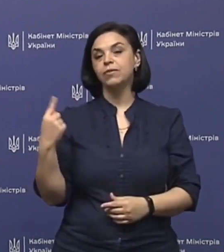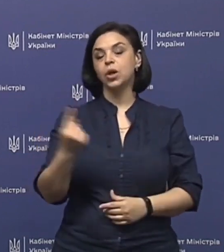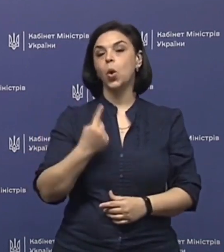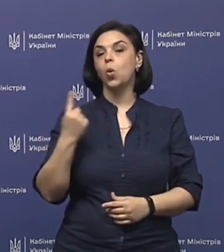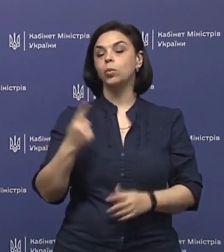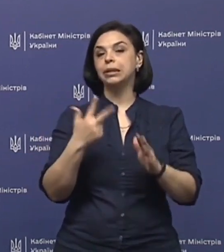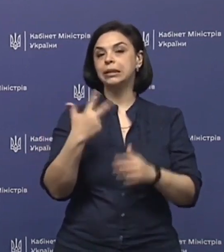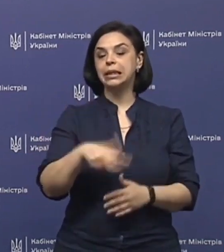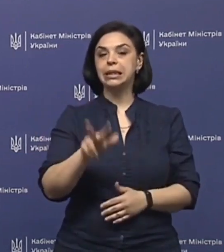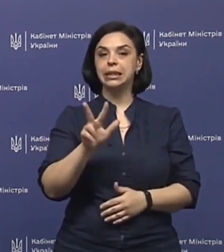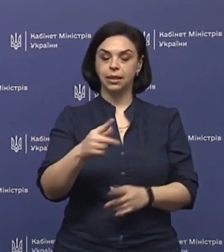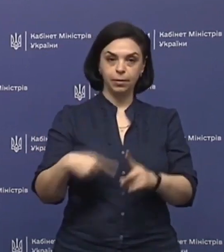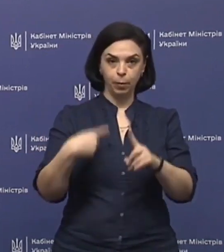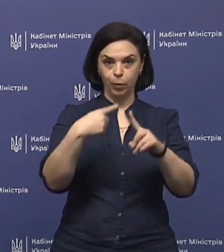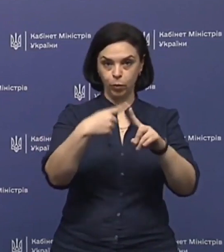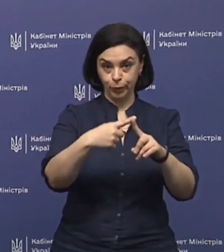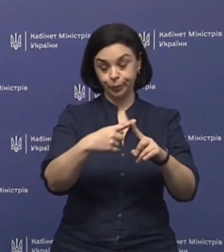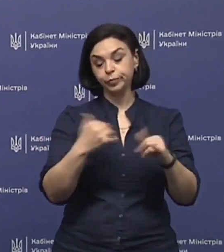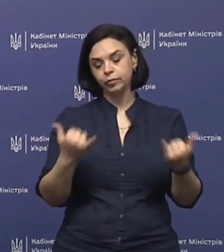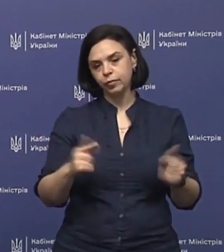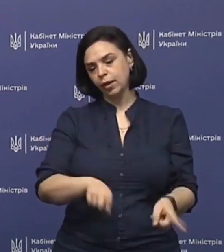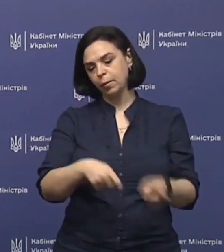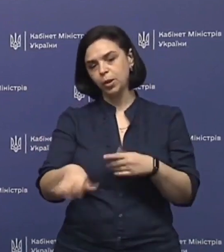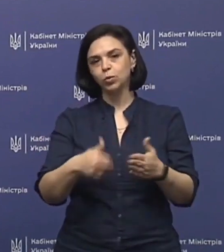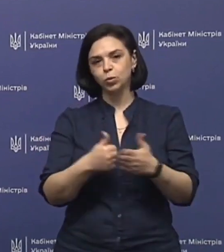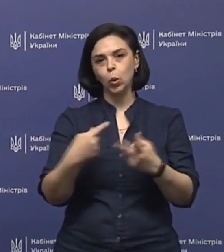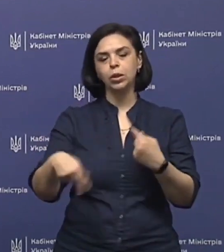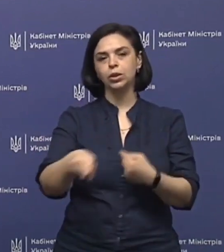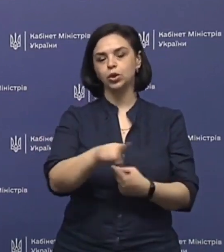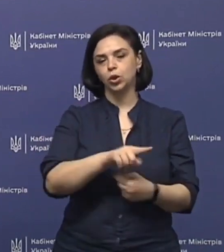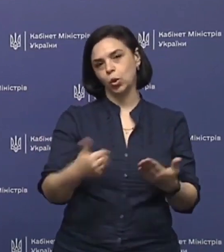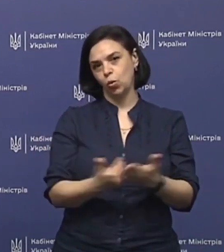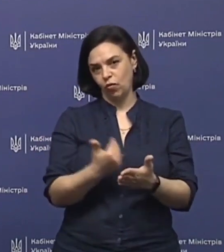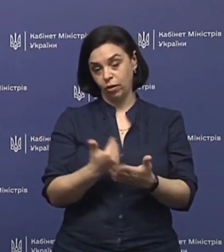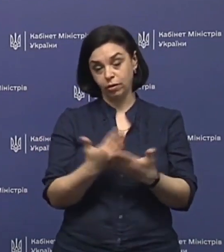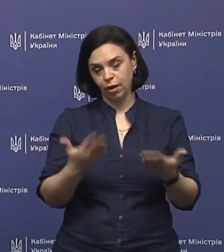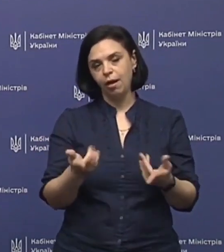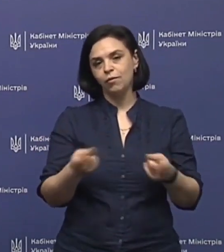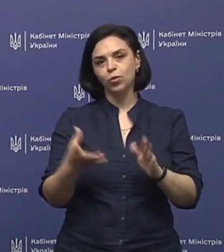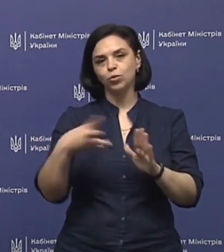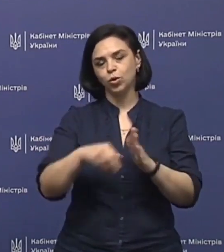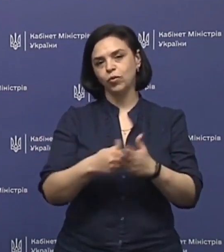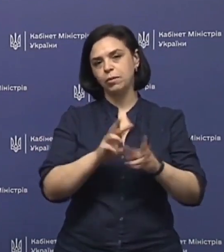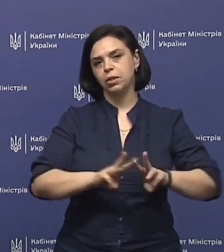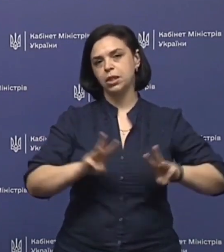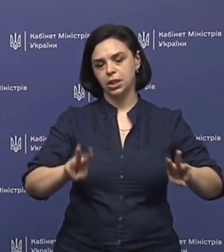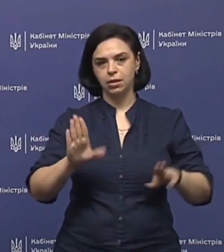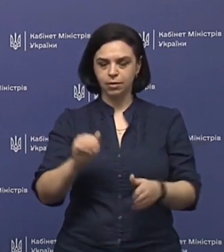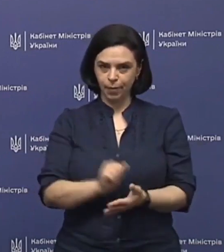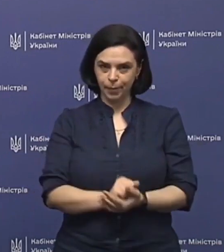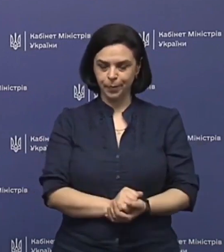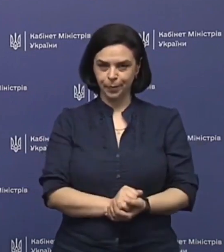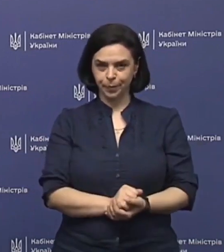області 33. Зараз перейдемо до інших новин, тому що новин Міністерства.